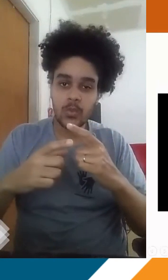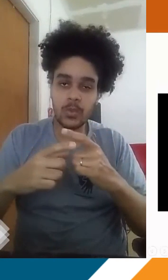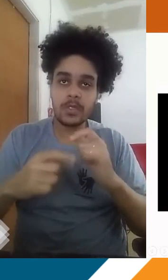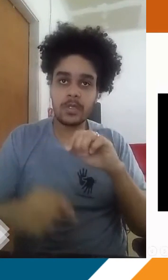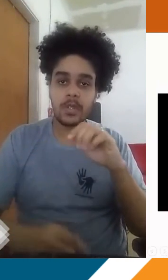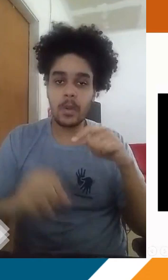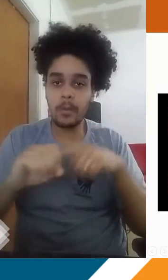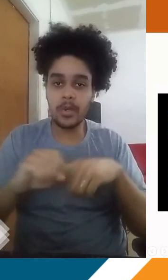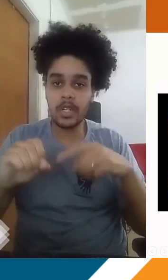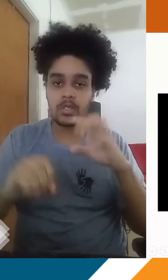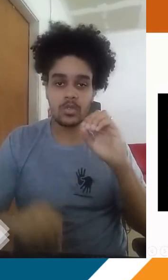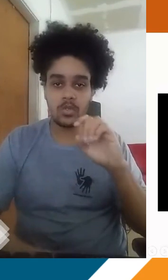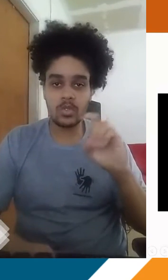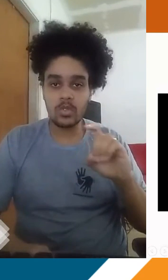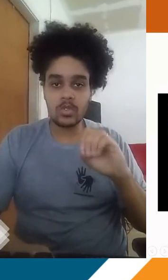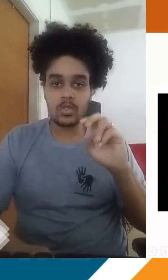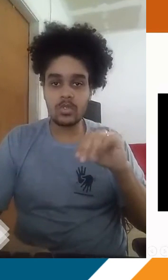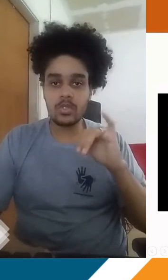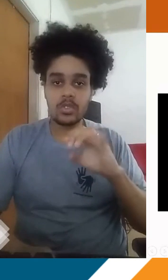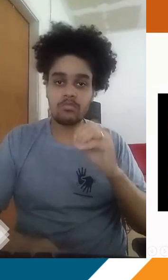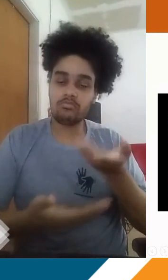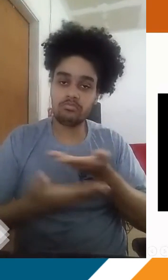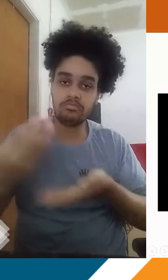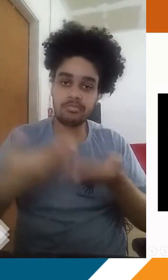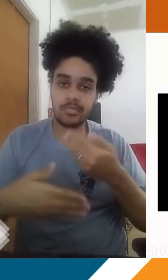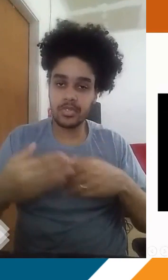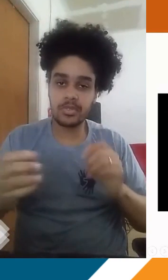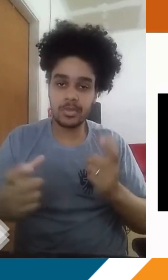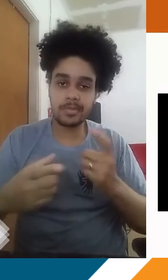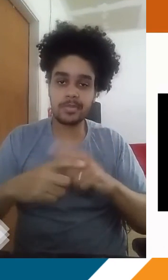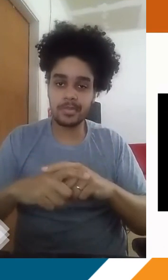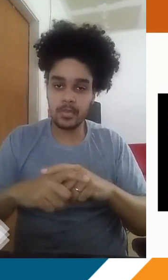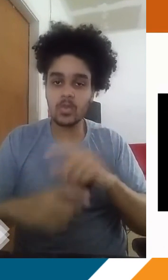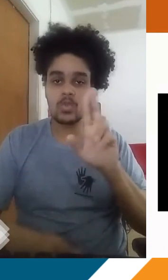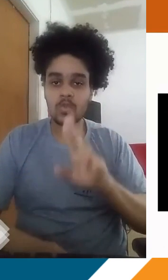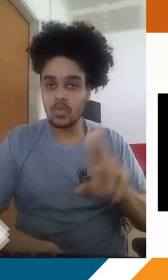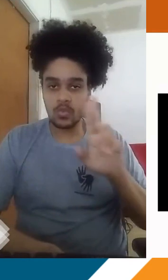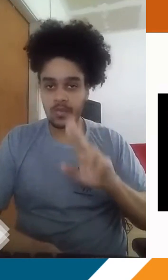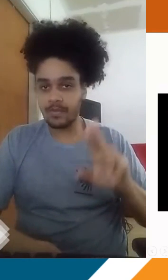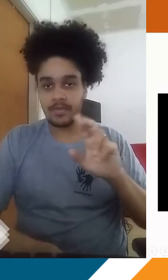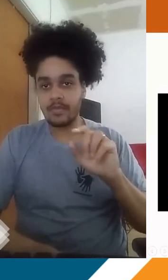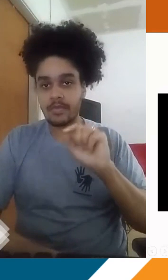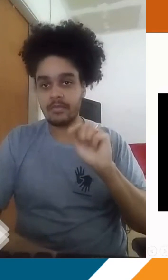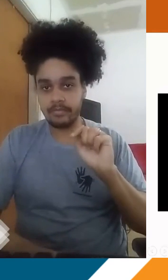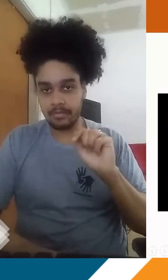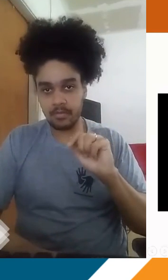a gente chama desse buraco, né? Na camada de ozônio e provavelmente está associado à diminuição do uso dessas